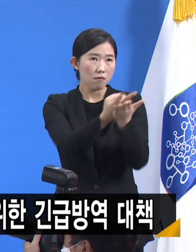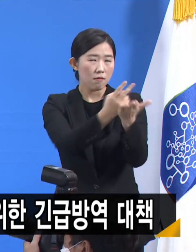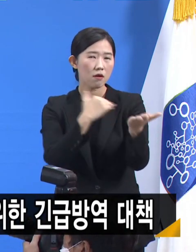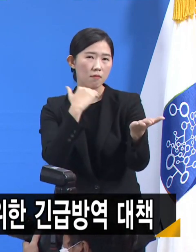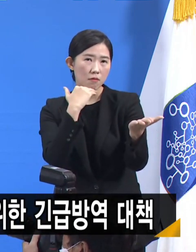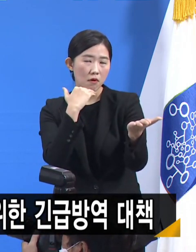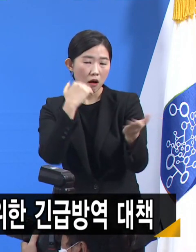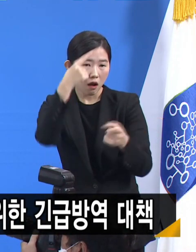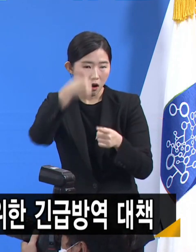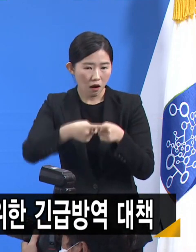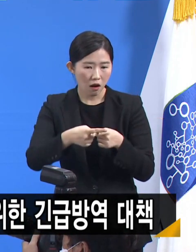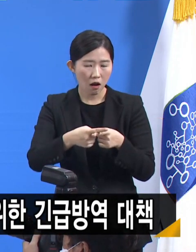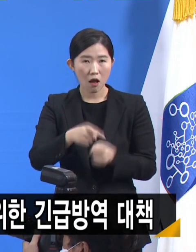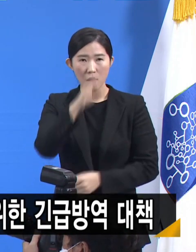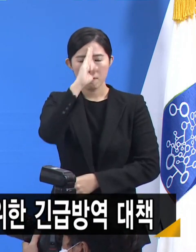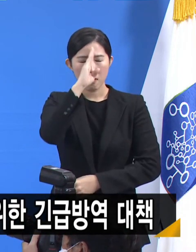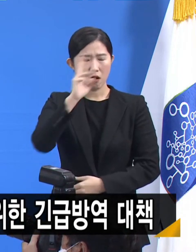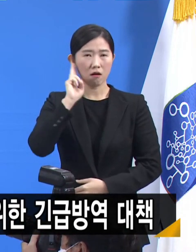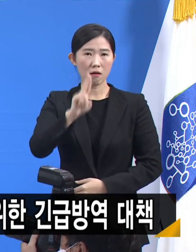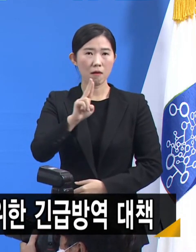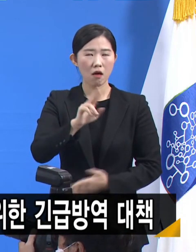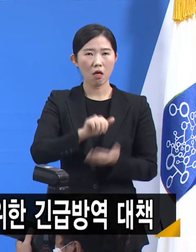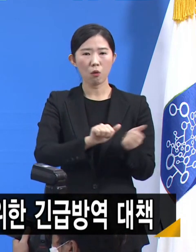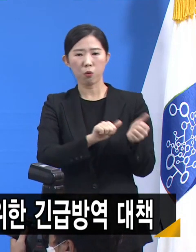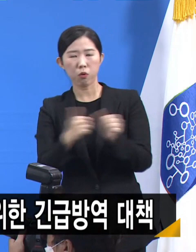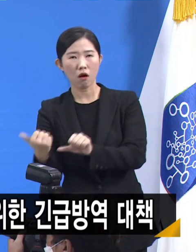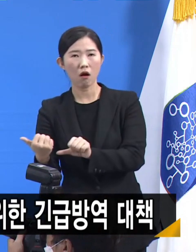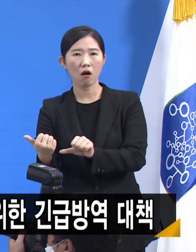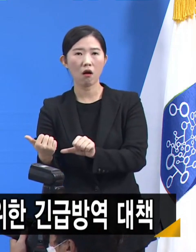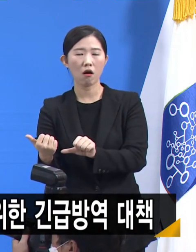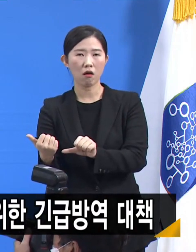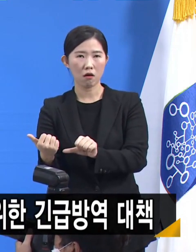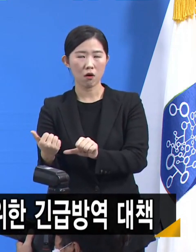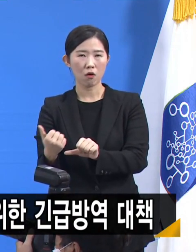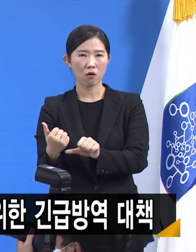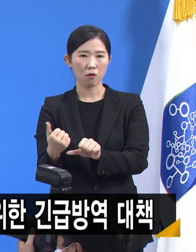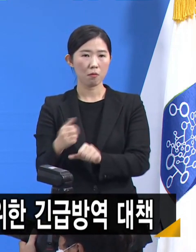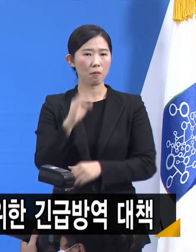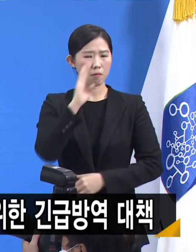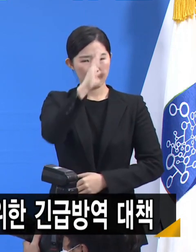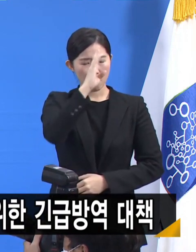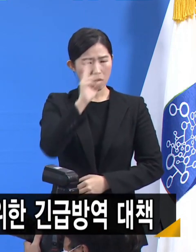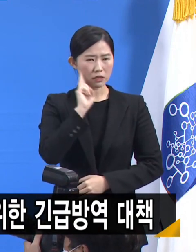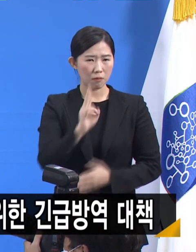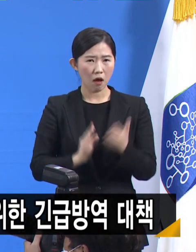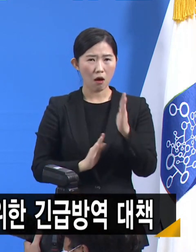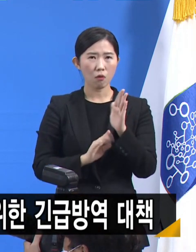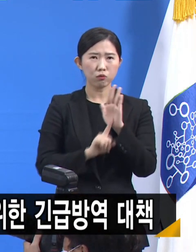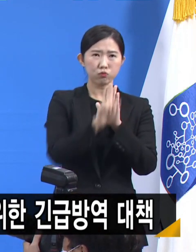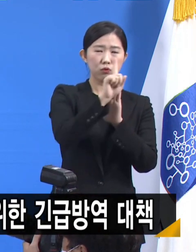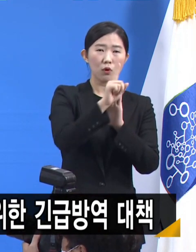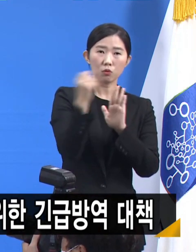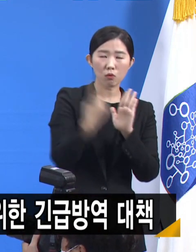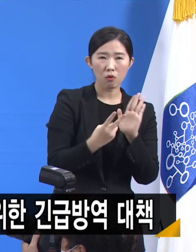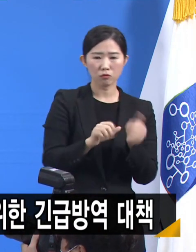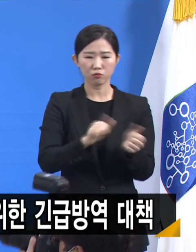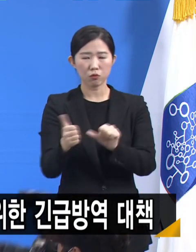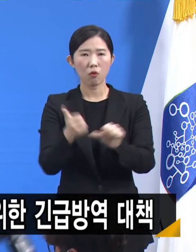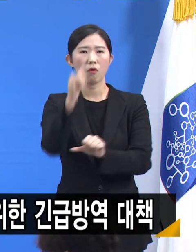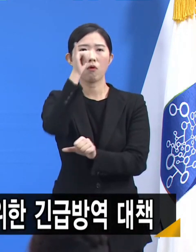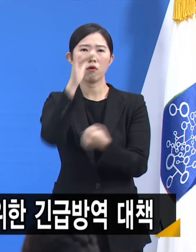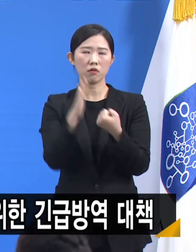위중증으로 악화되거나 사망하는 사례가 발생하고 있어서 이에 대한 적절한 대응이